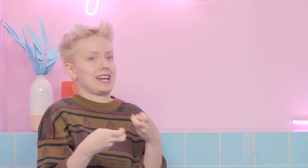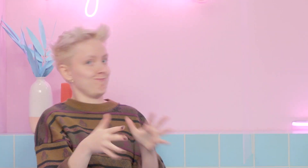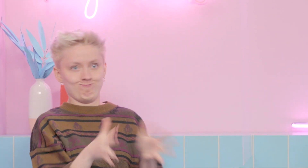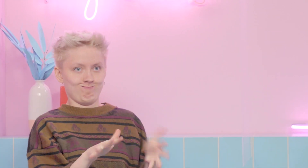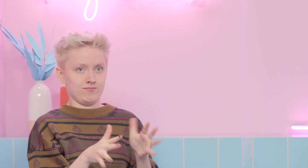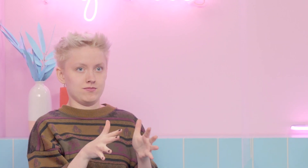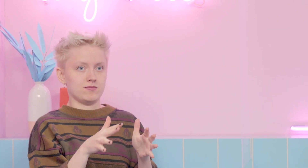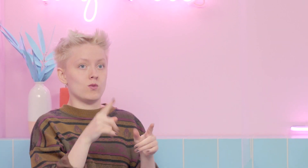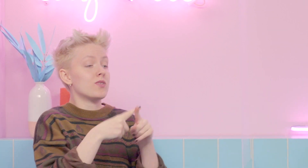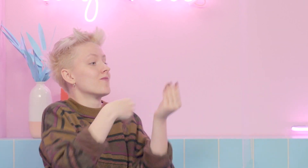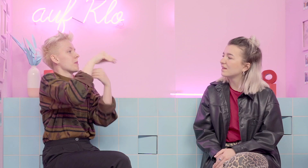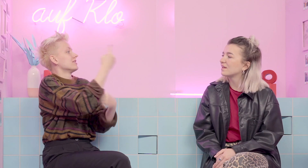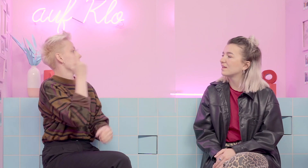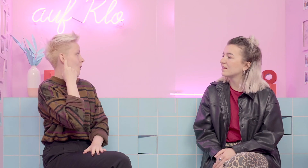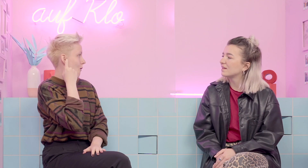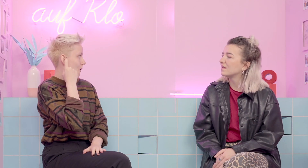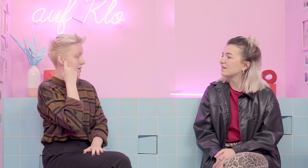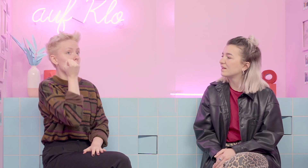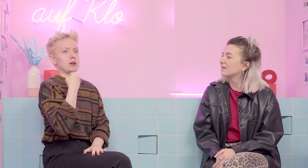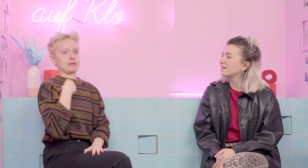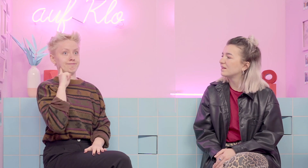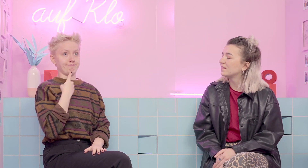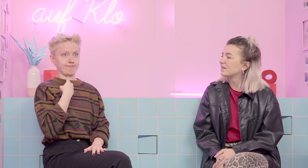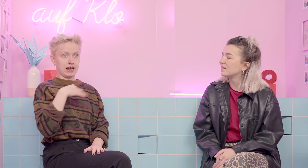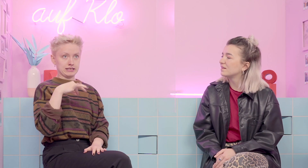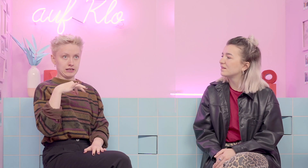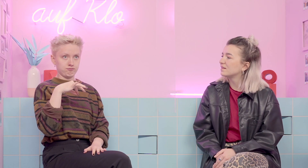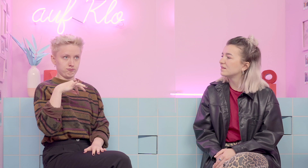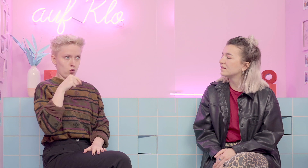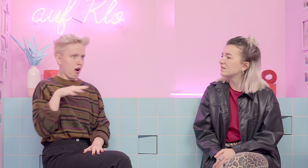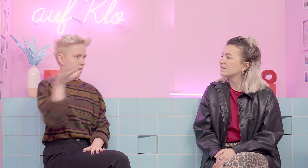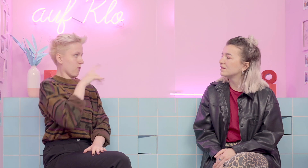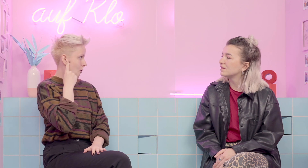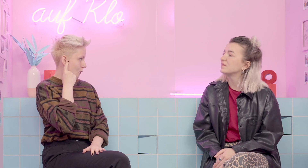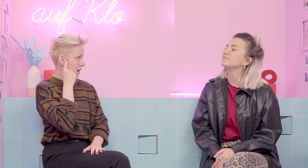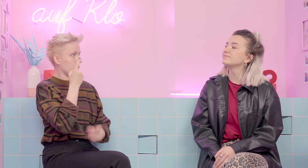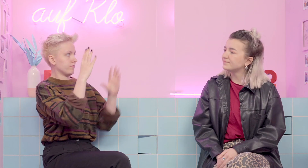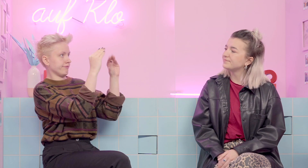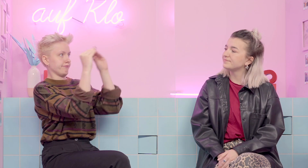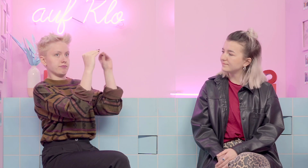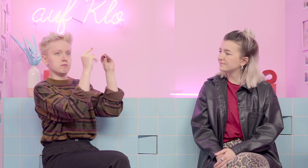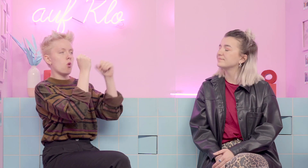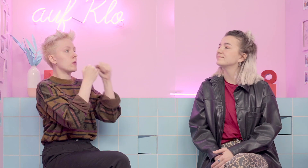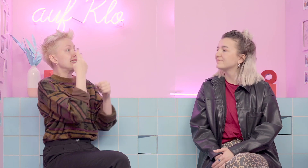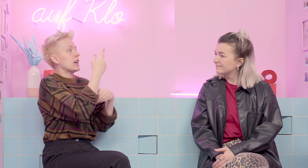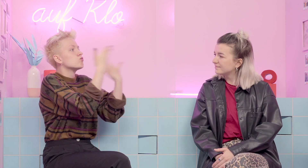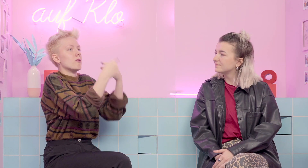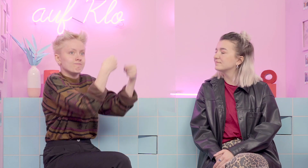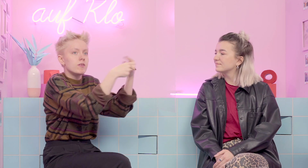mich nicht so cool erzogen haben und auch, weil ich die einzige taube Person in der hörenden Familie bin und immer außen vor stand, wenn halt die hörende Familie einfach